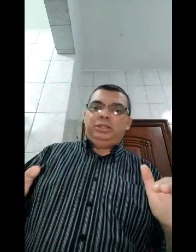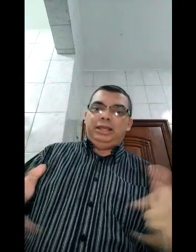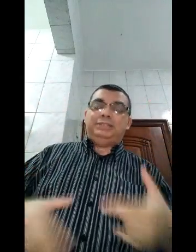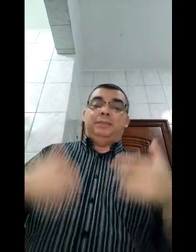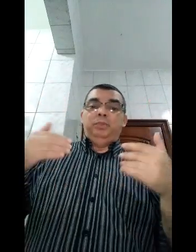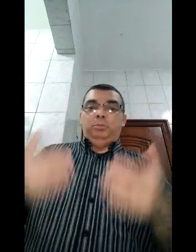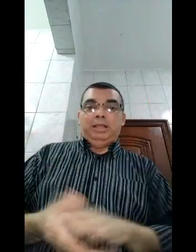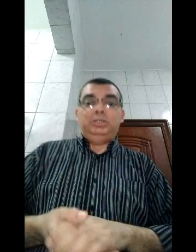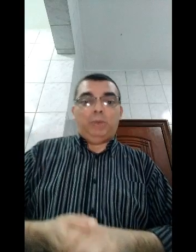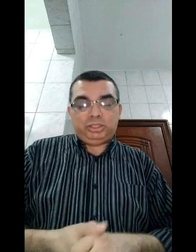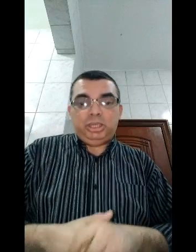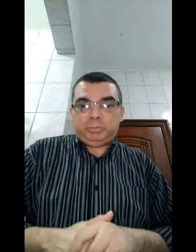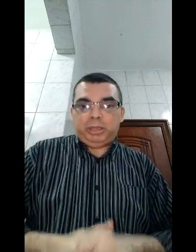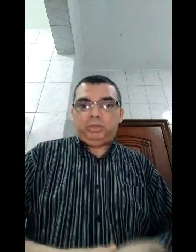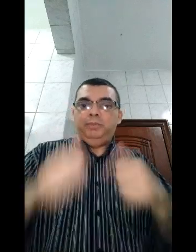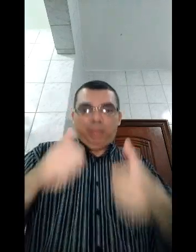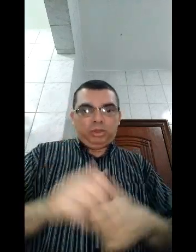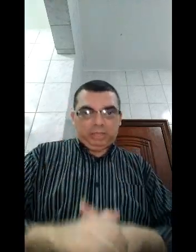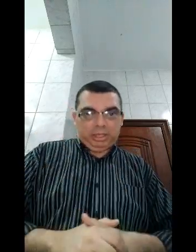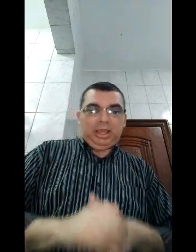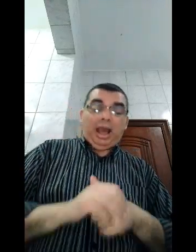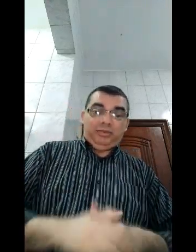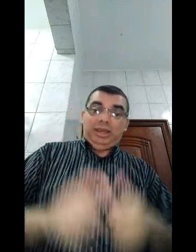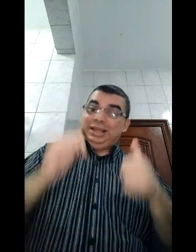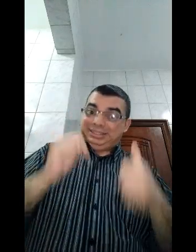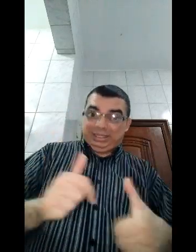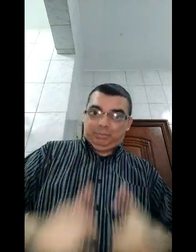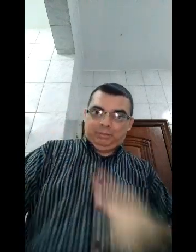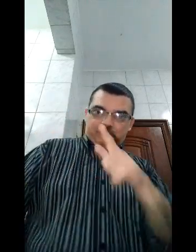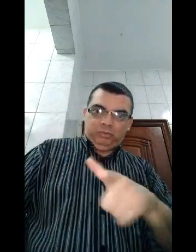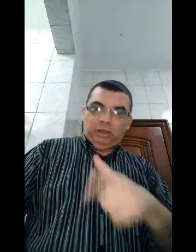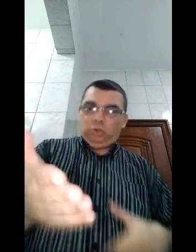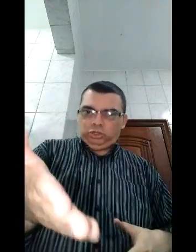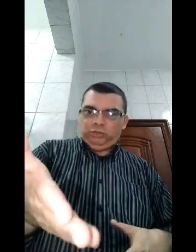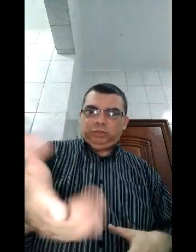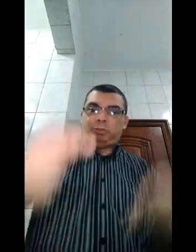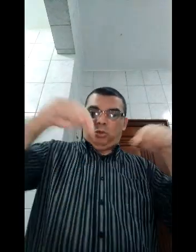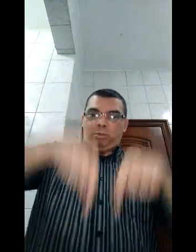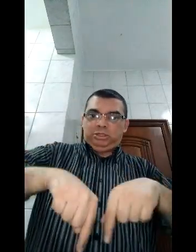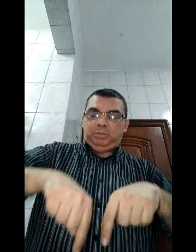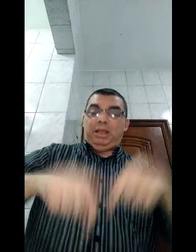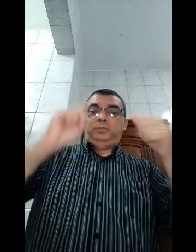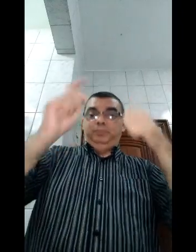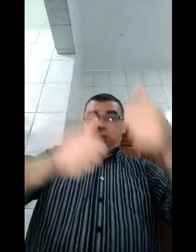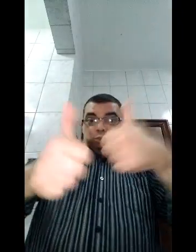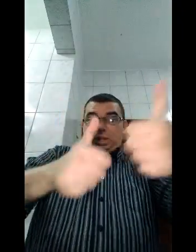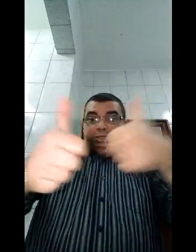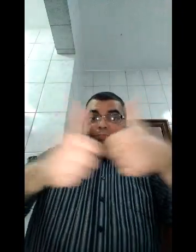interessa. Mas eu acho que respeito é o que tem que haver sempre. Valeu? Gostou do vídeo, pessoal? Comente aqui embaixo. Dê o seu like.